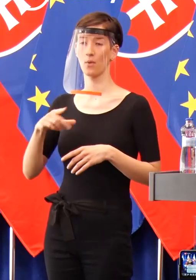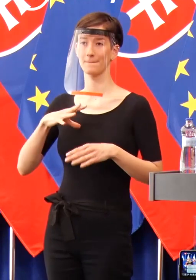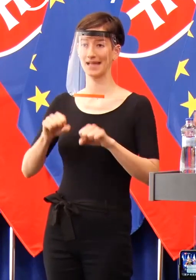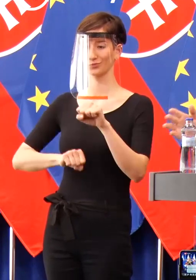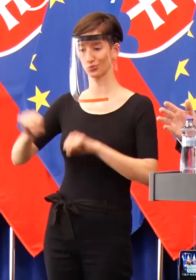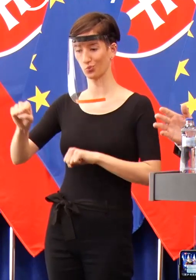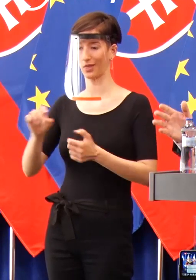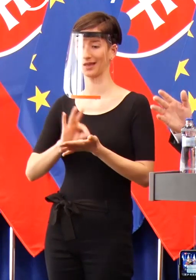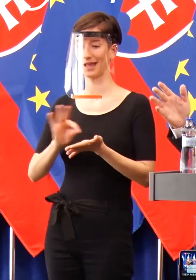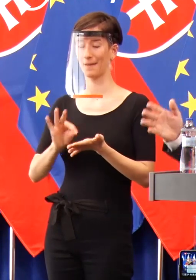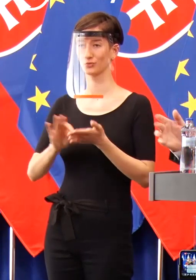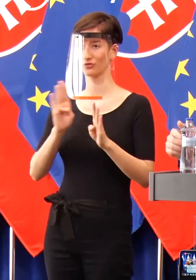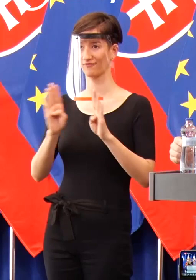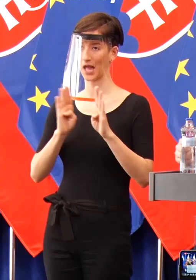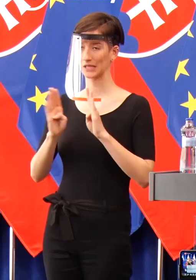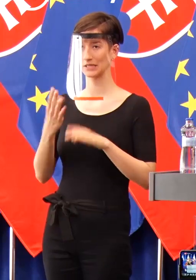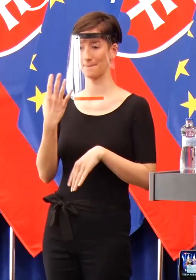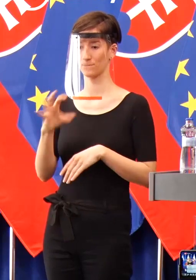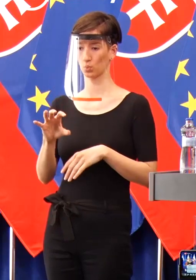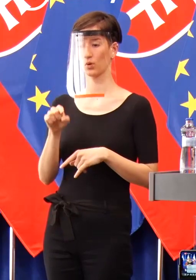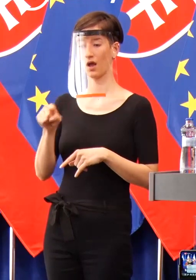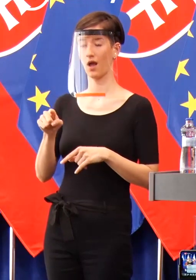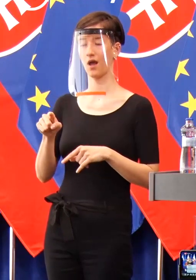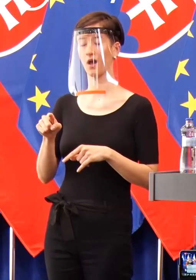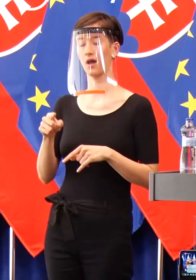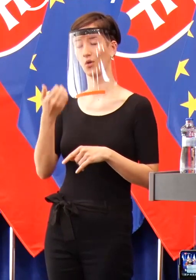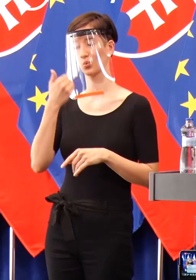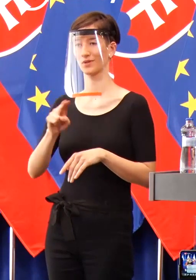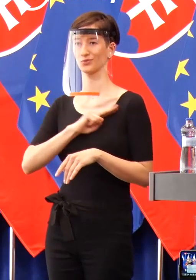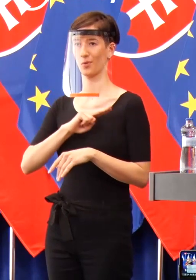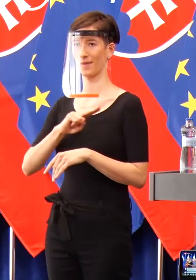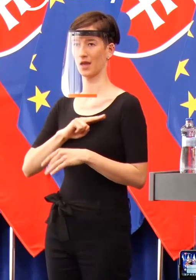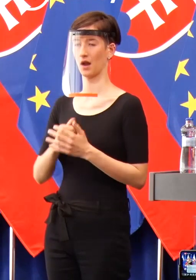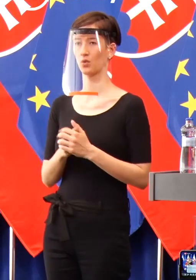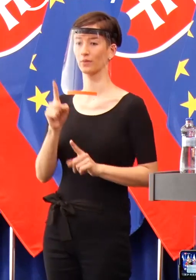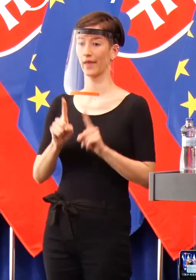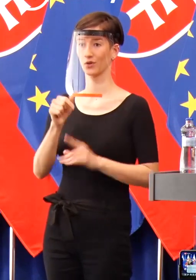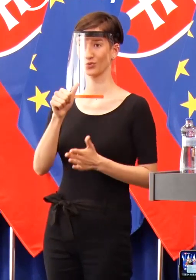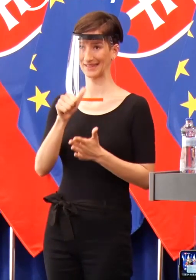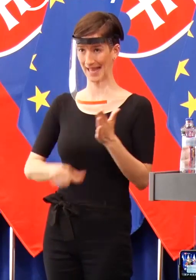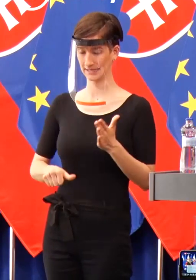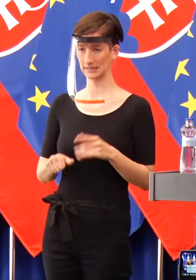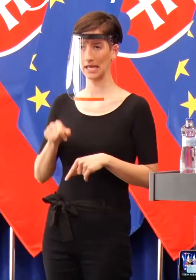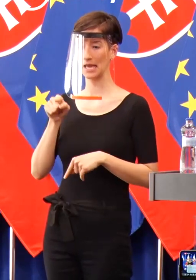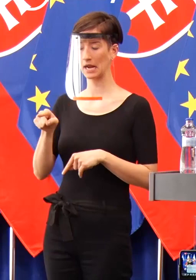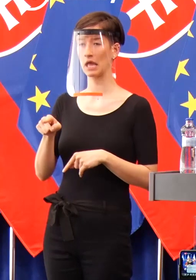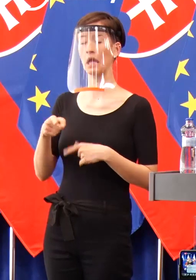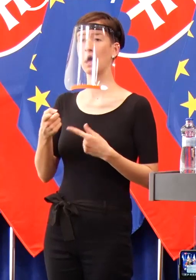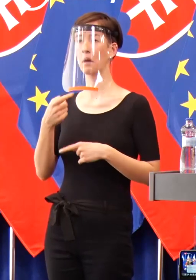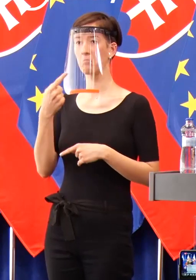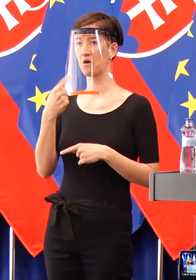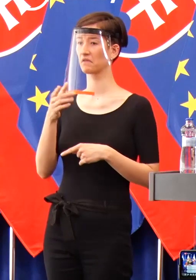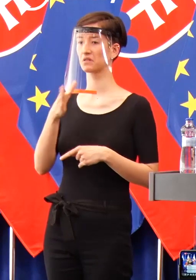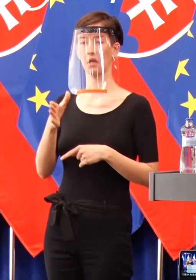niekto nasere s prepačením ľudí s takými kolónami a potom ľudia nebudú akceptovať ďalšie nejaké opatrenia hygienika alebo uznesenia vlády.